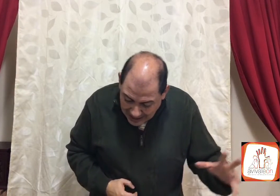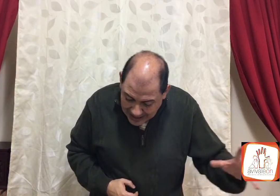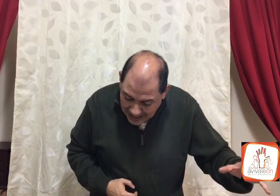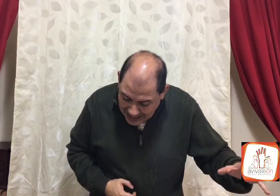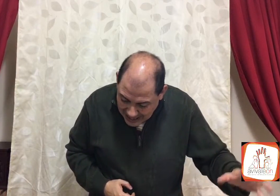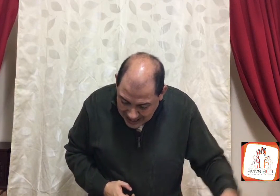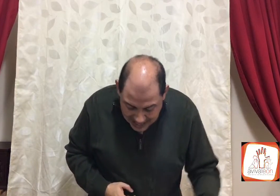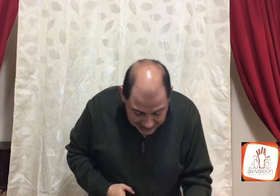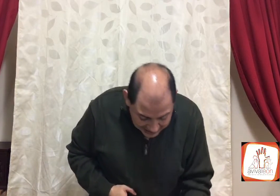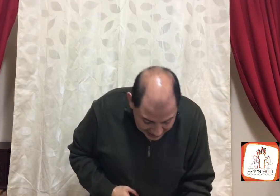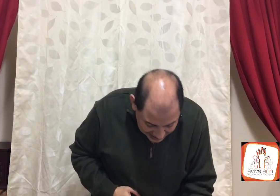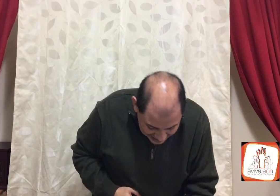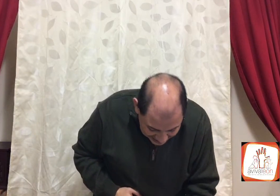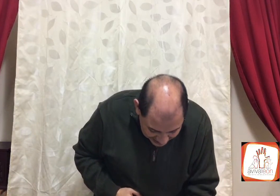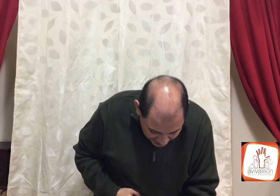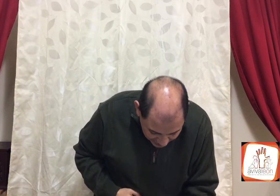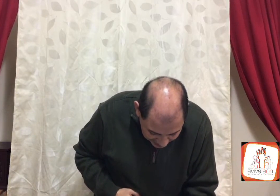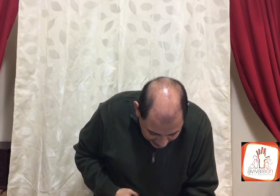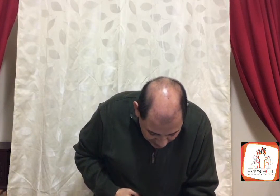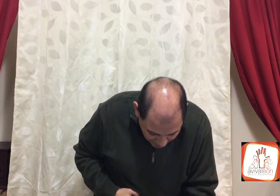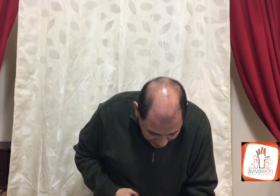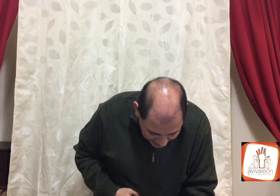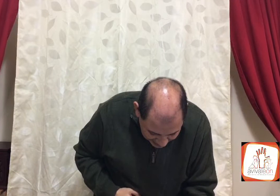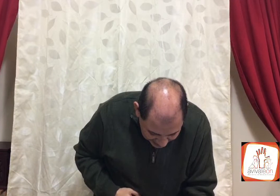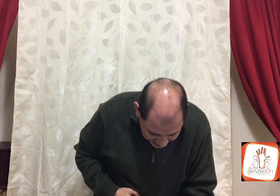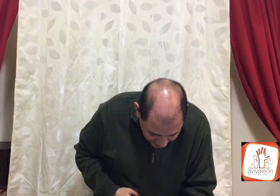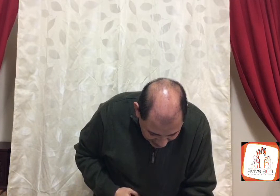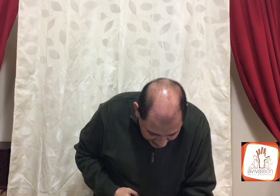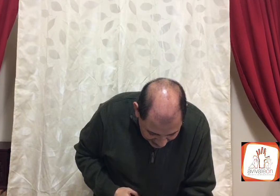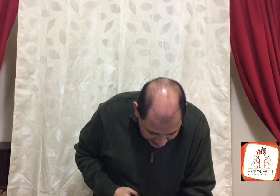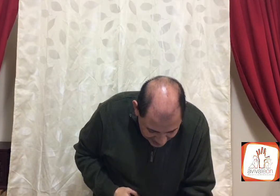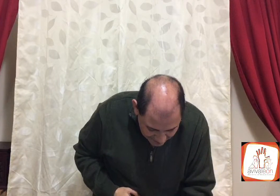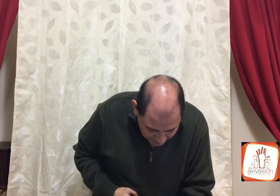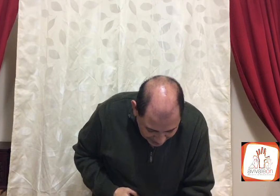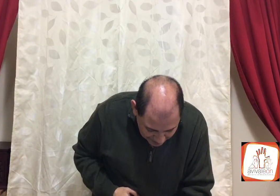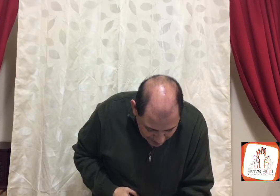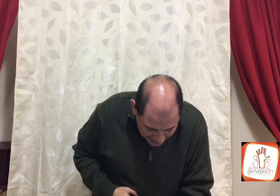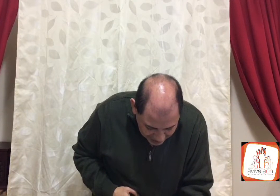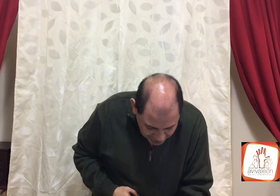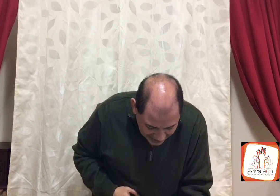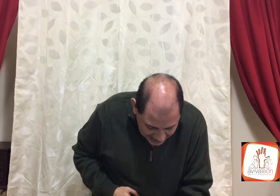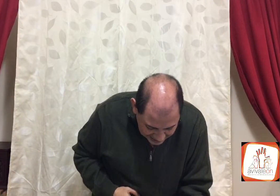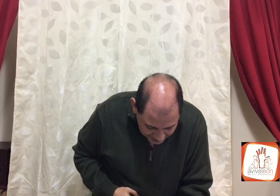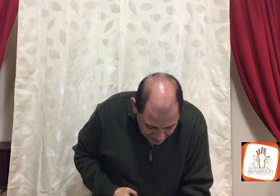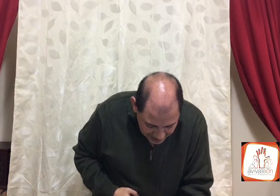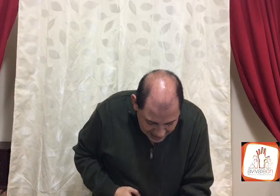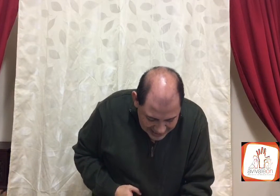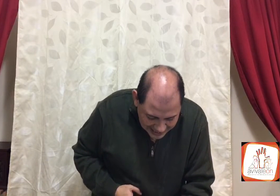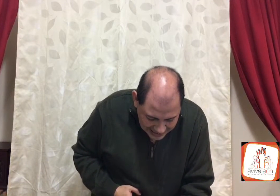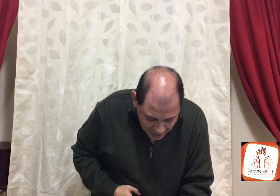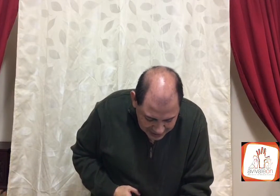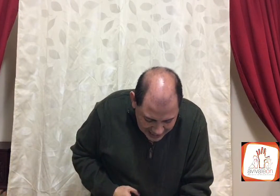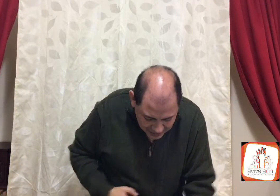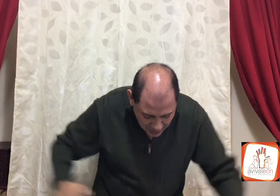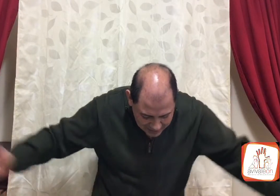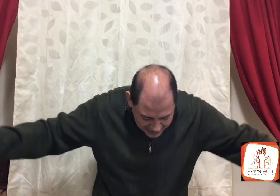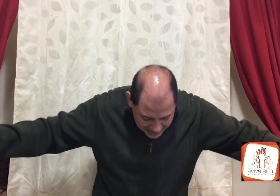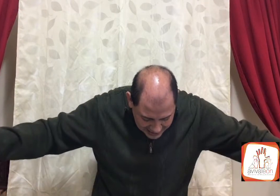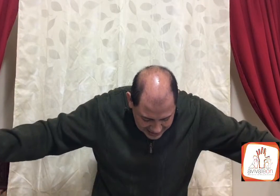en el, en el, quien hacía donde estaba mi amor, cada quien hacía lo que quería, verso 6, en aquellos días no había rey de